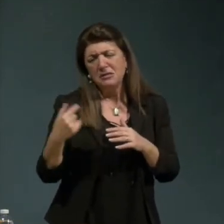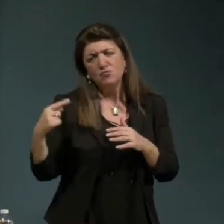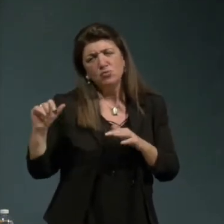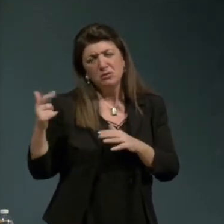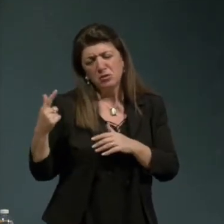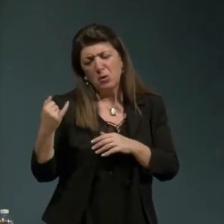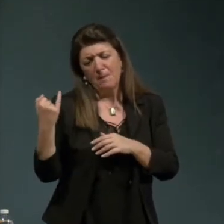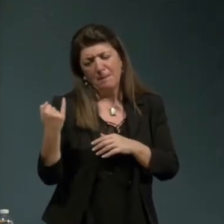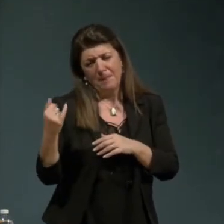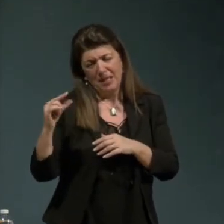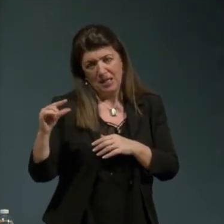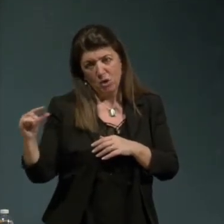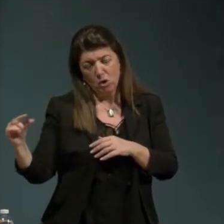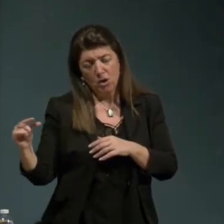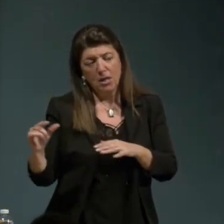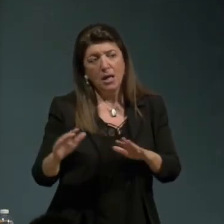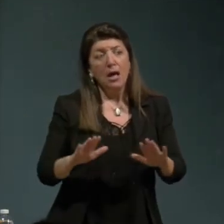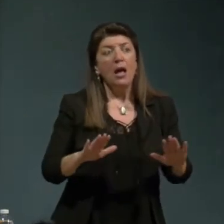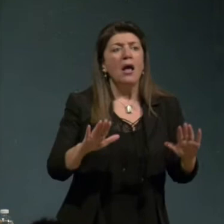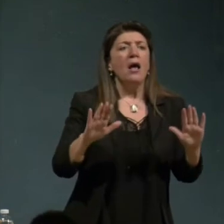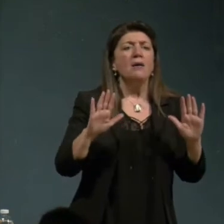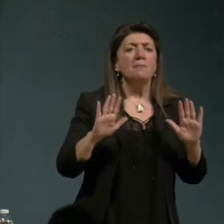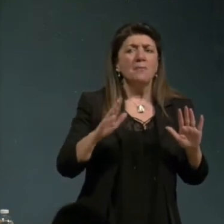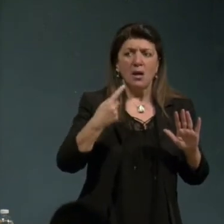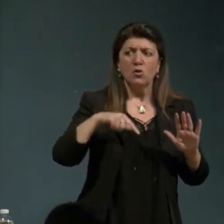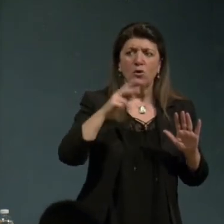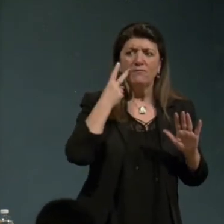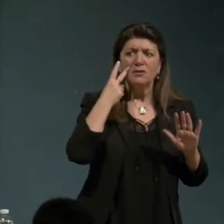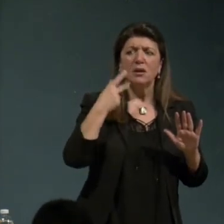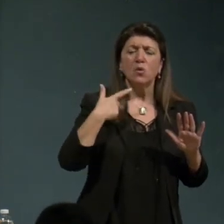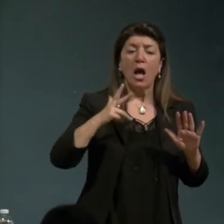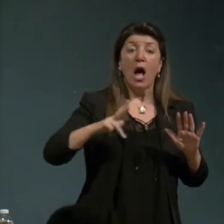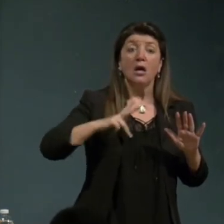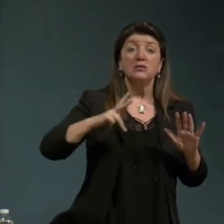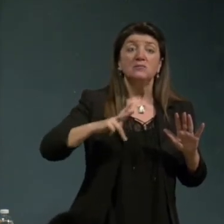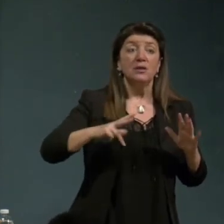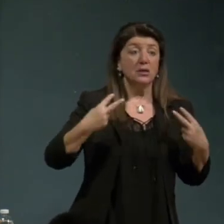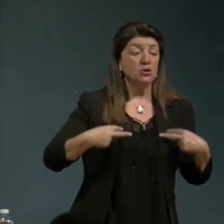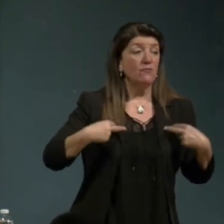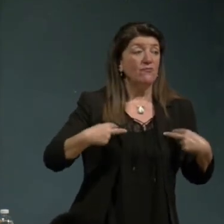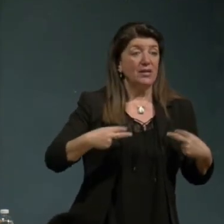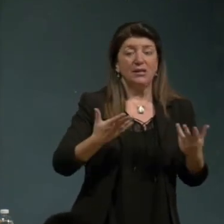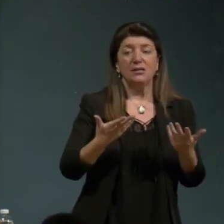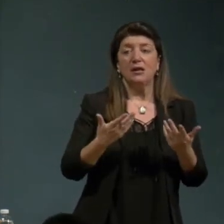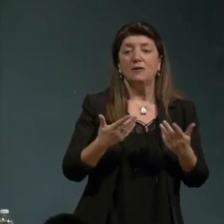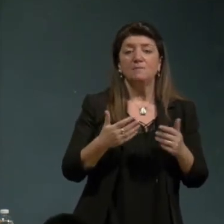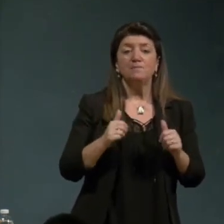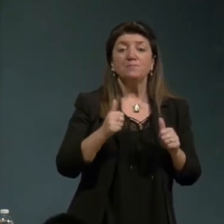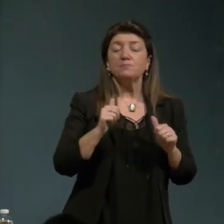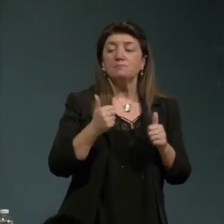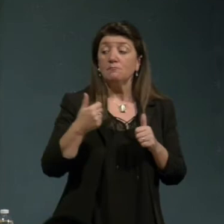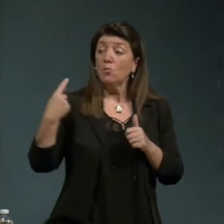che l'aspirazione a l vita era il segreto di maggio